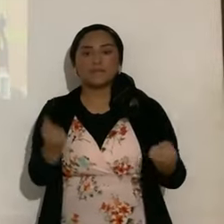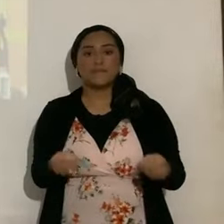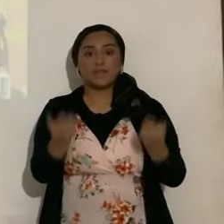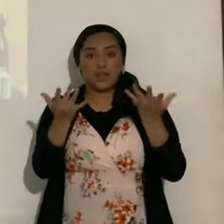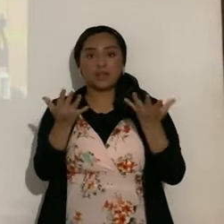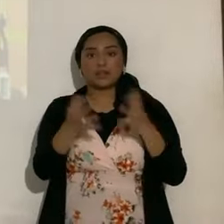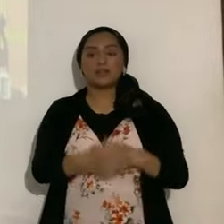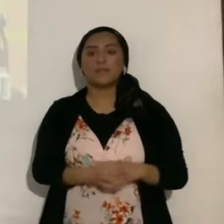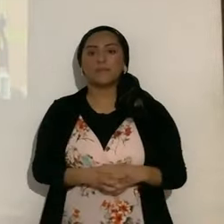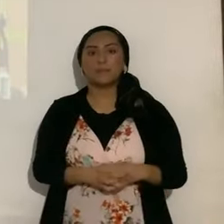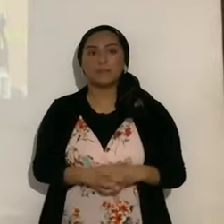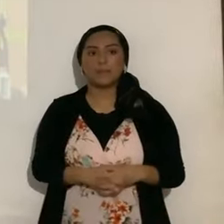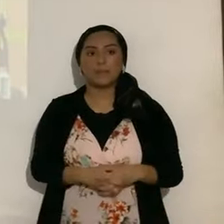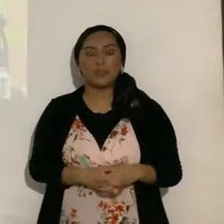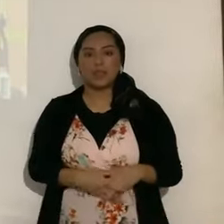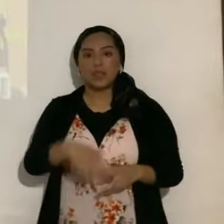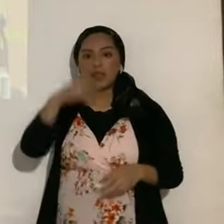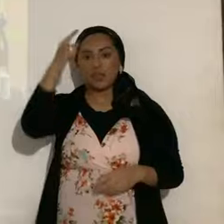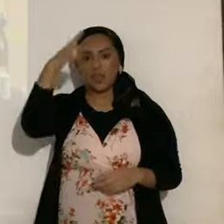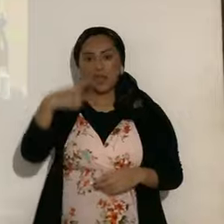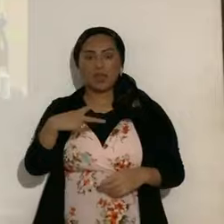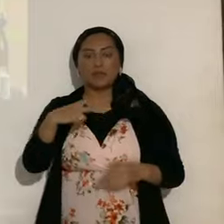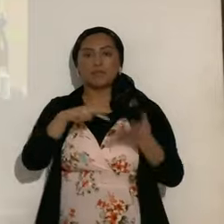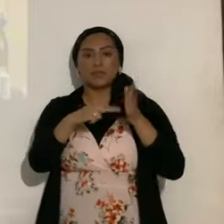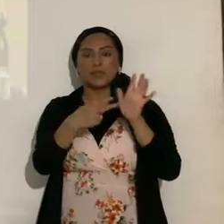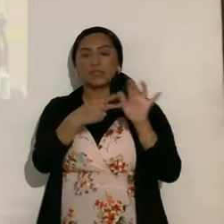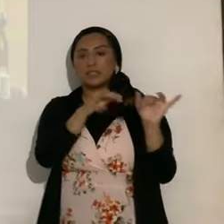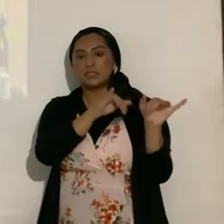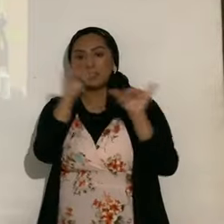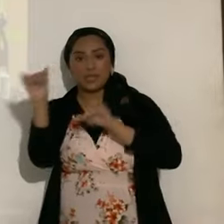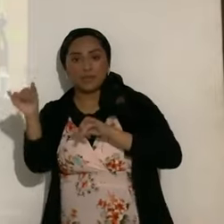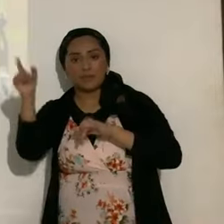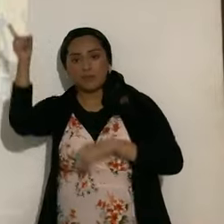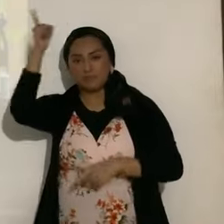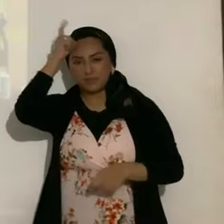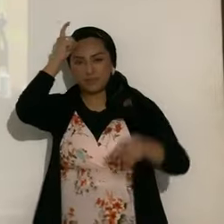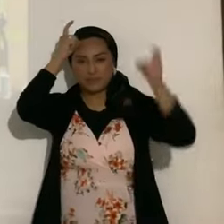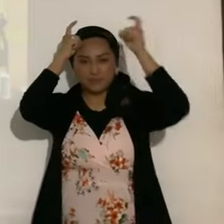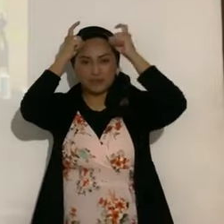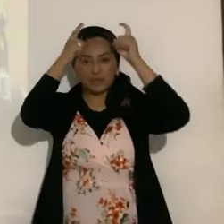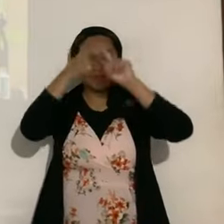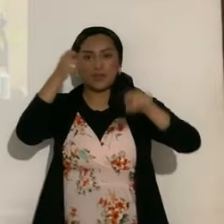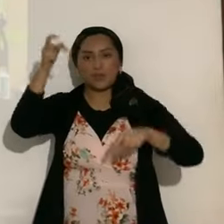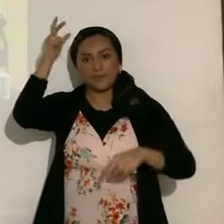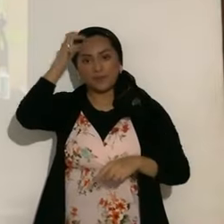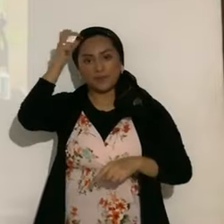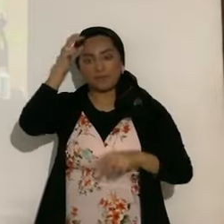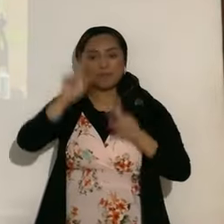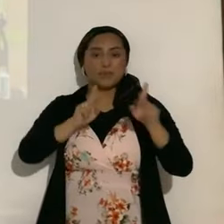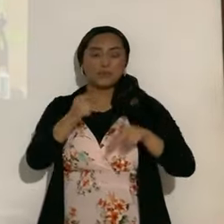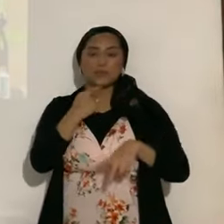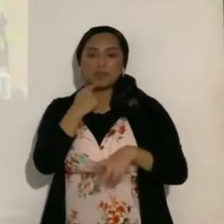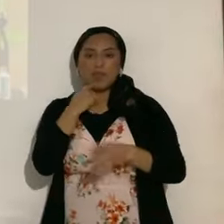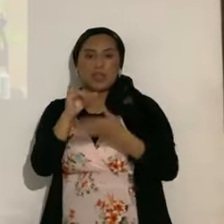y el parcial, los cuernos del diablo, así le han llamado, pero, los